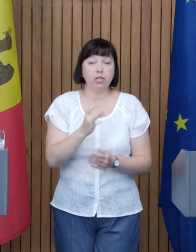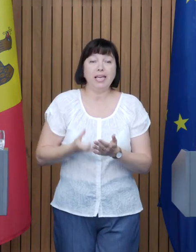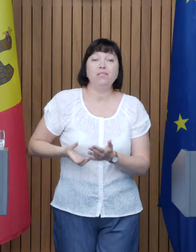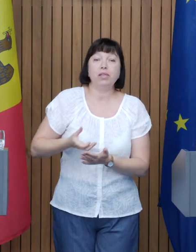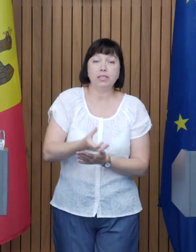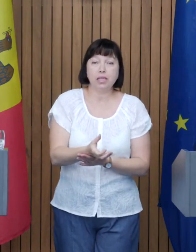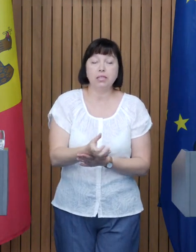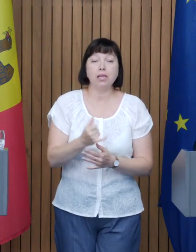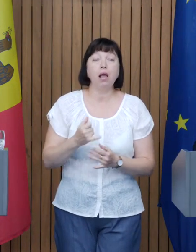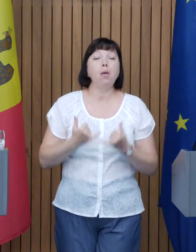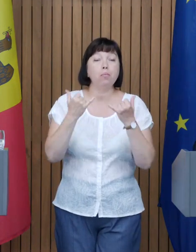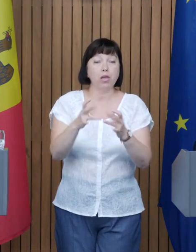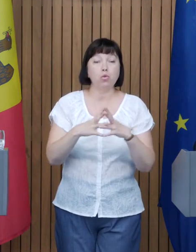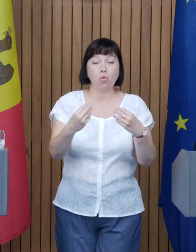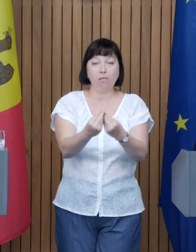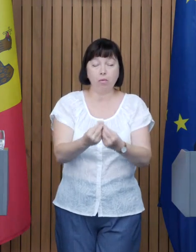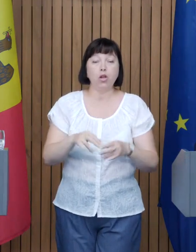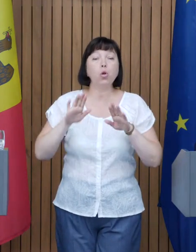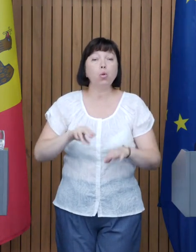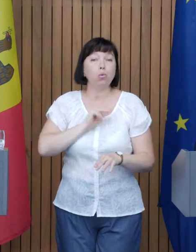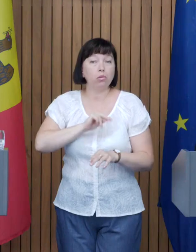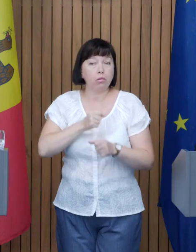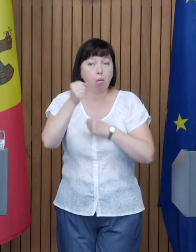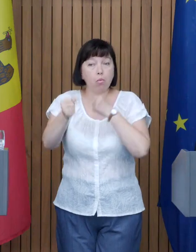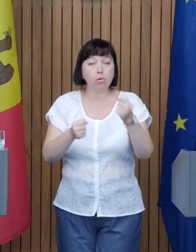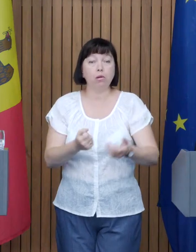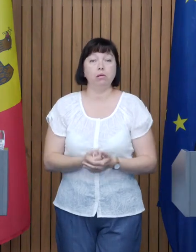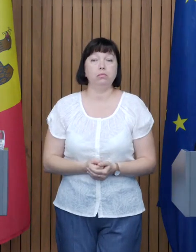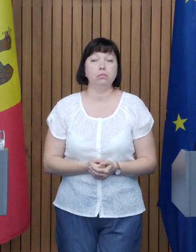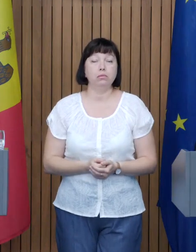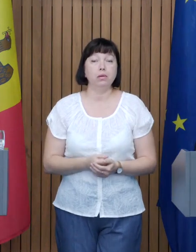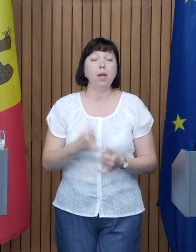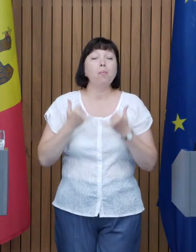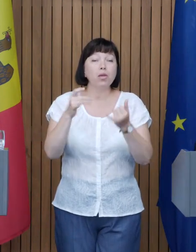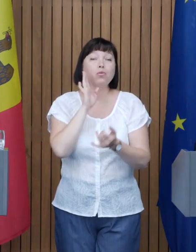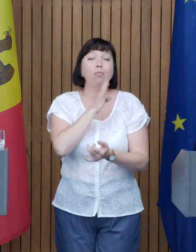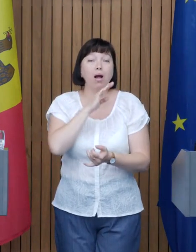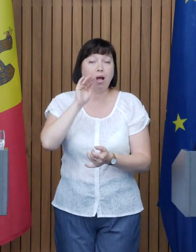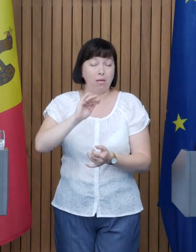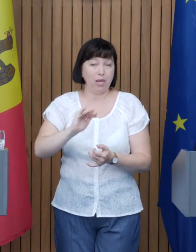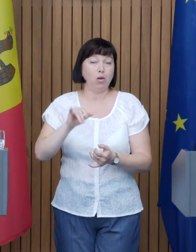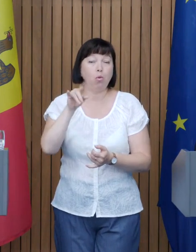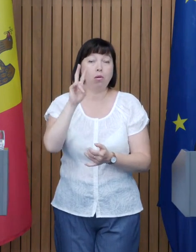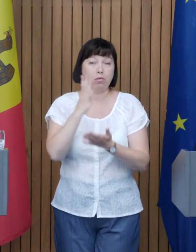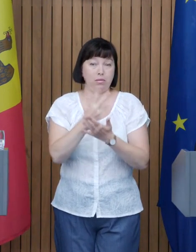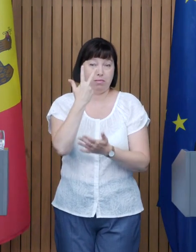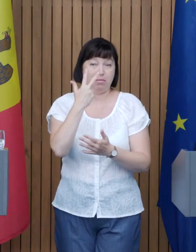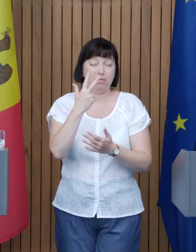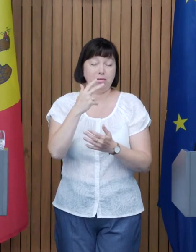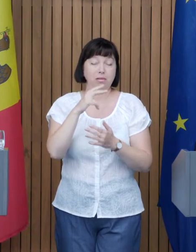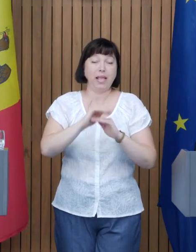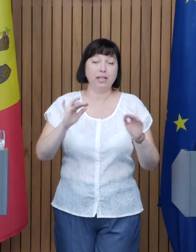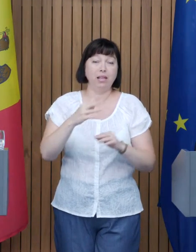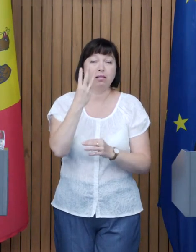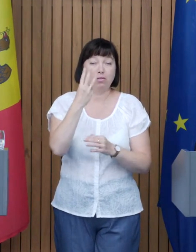investiție pentru familii, pentru locurile de muncă, pentru mamele cu copiii de până la 3 ani Deci, dacă vreți,